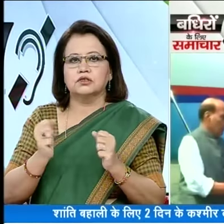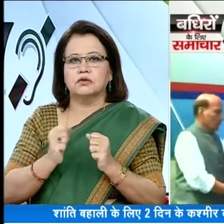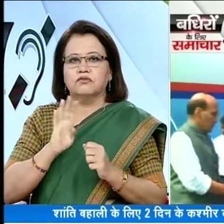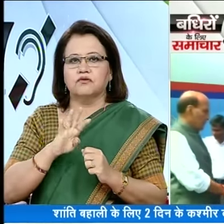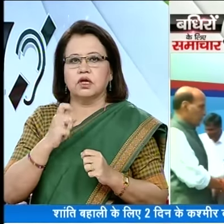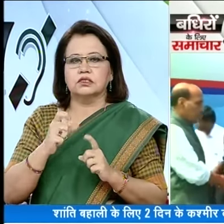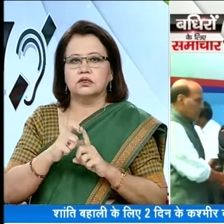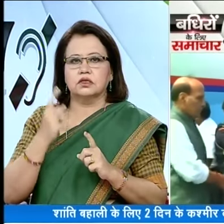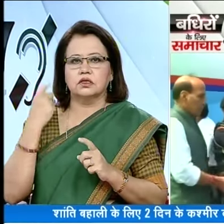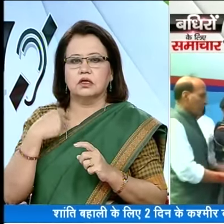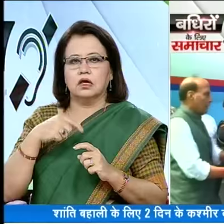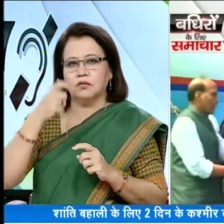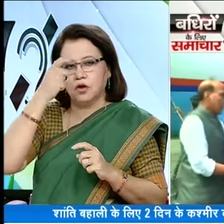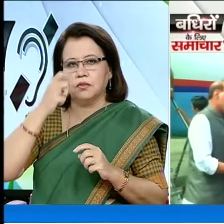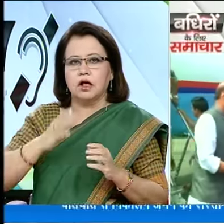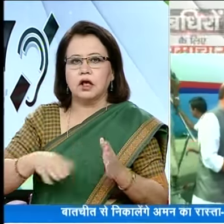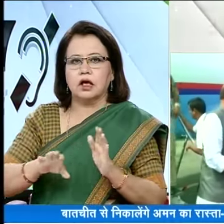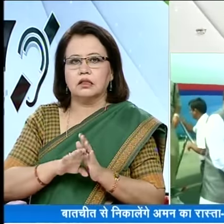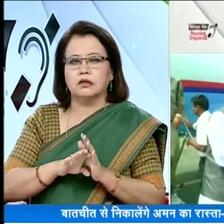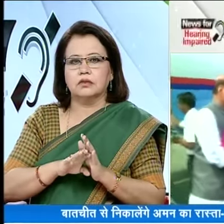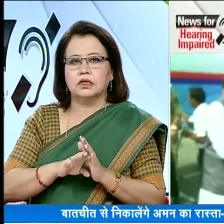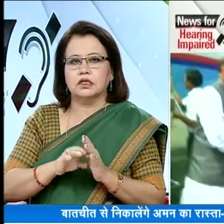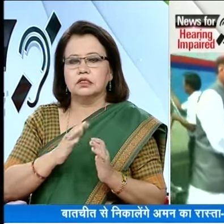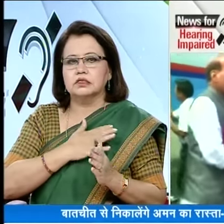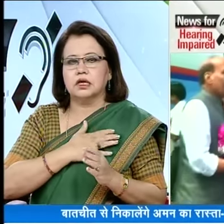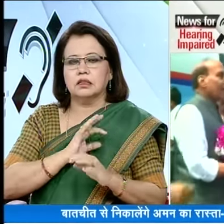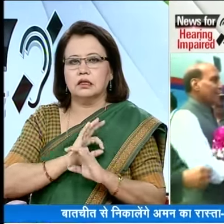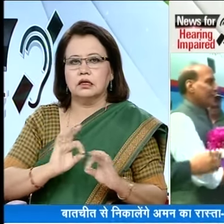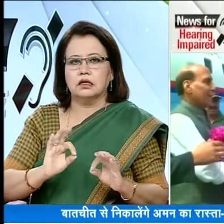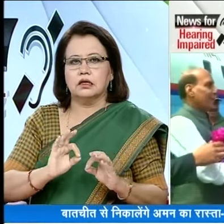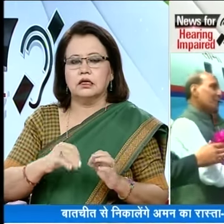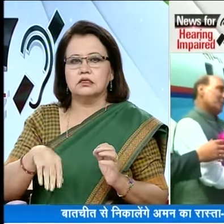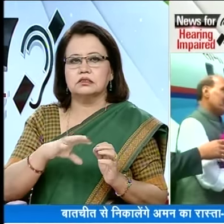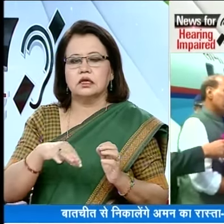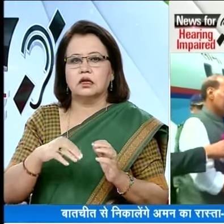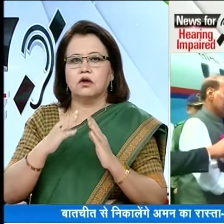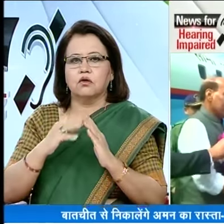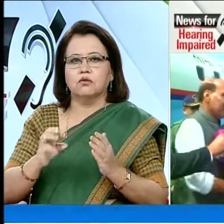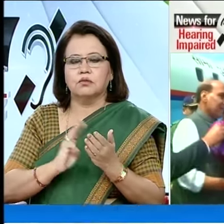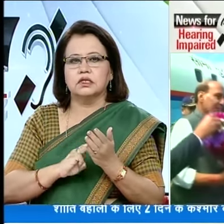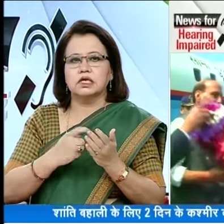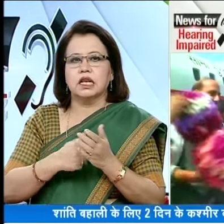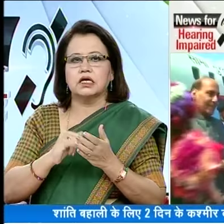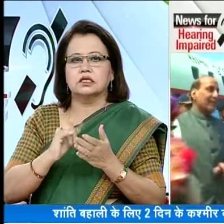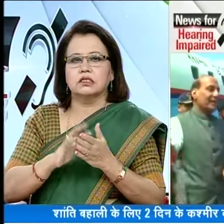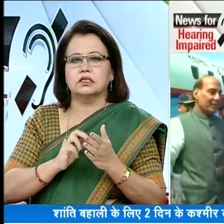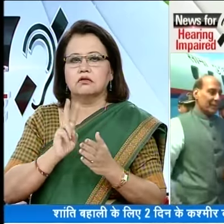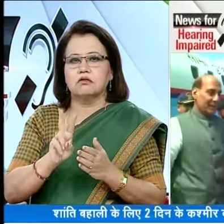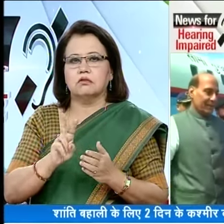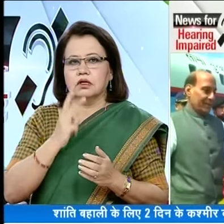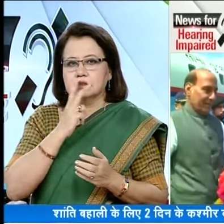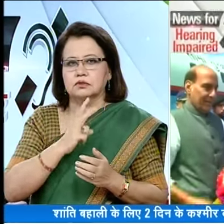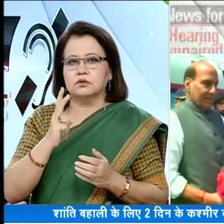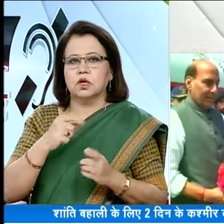क्शमीर में 47 दिनों से जारी तनाव खत्म करने के लिए शान्ती की बहाली के लिए केंद्रे ग्रेह मंत्री और राजनाच सिंग